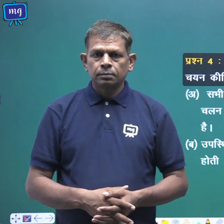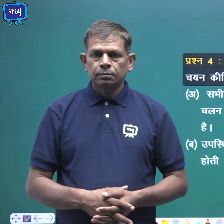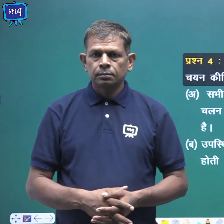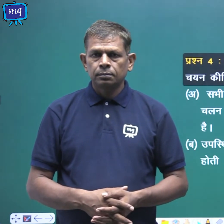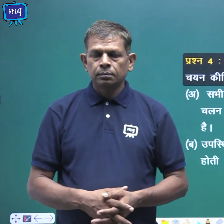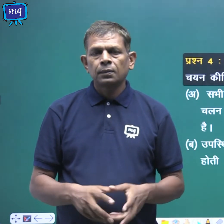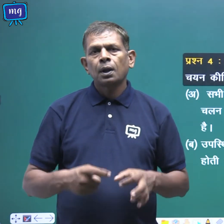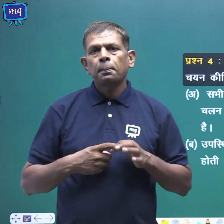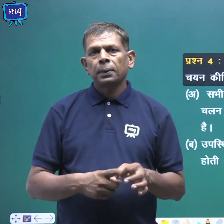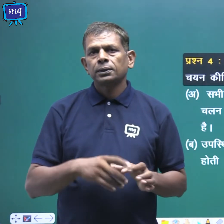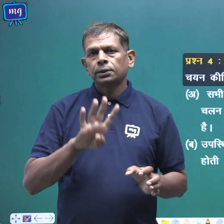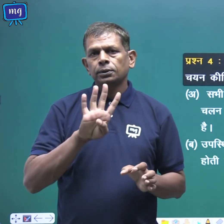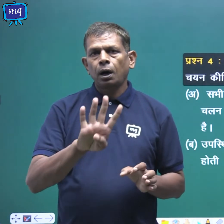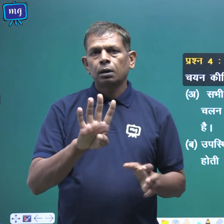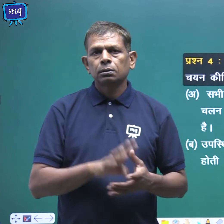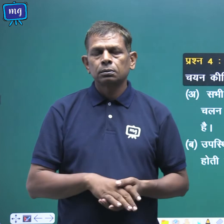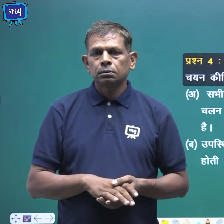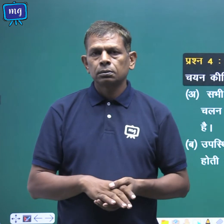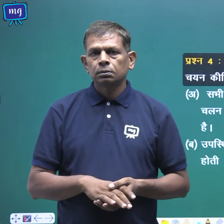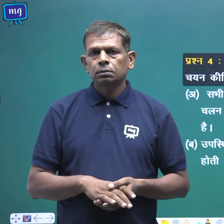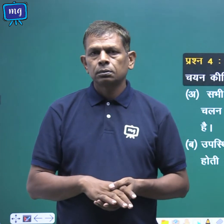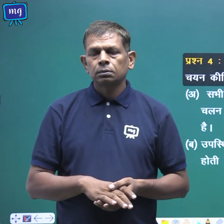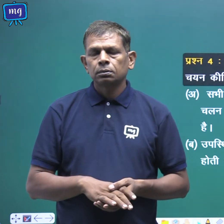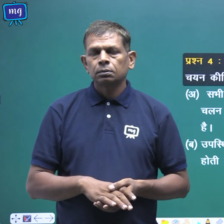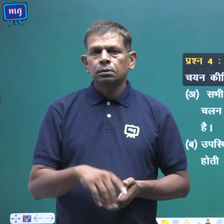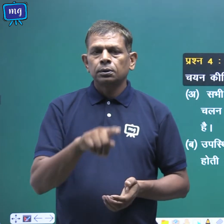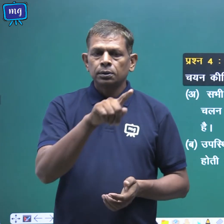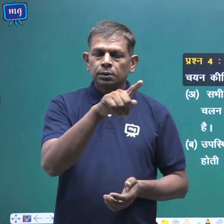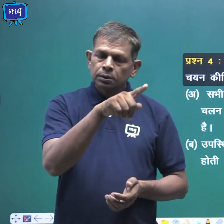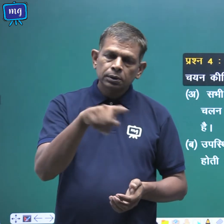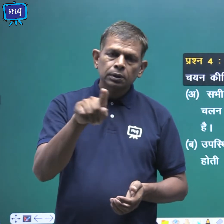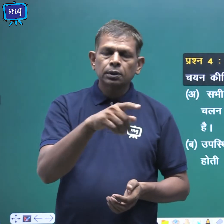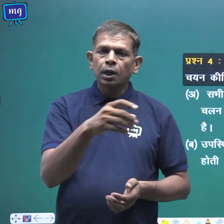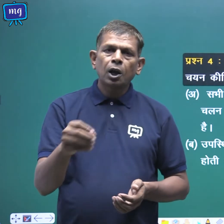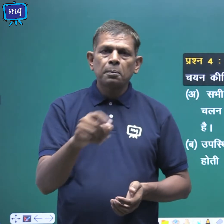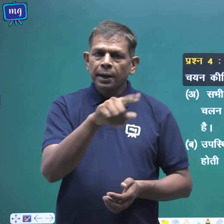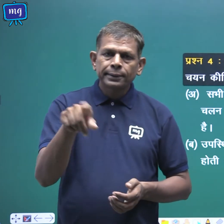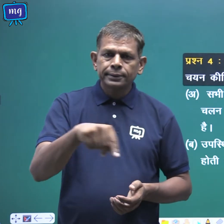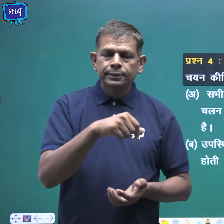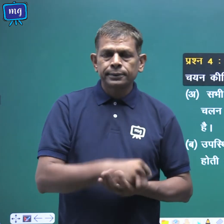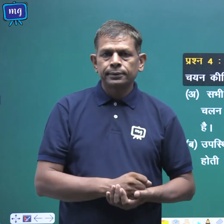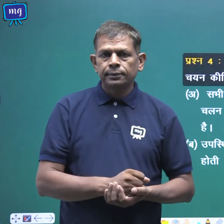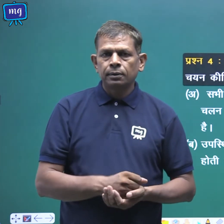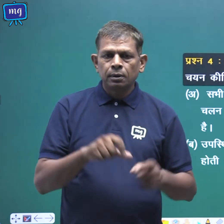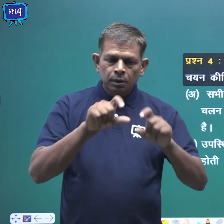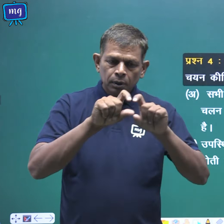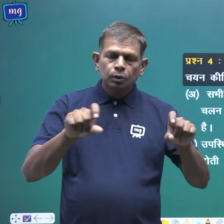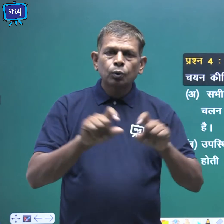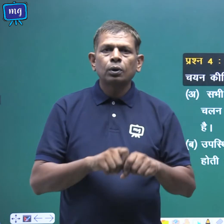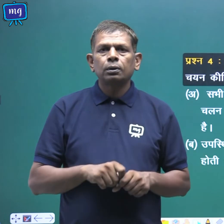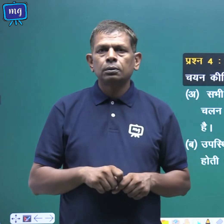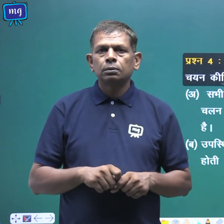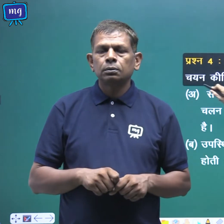प्रश्न चार सत्य असत्य कत्नों का